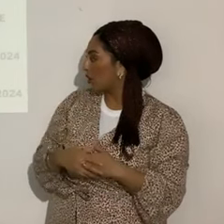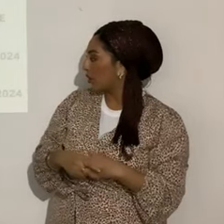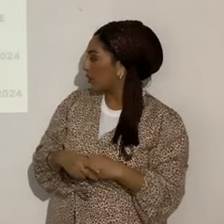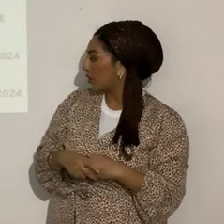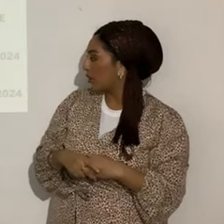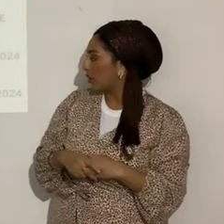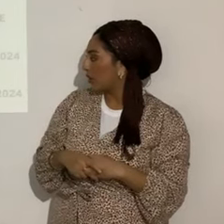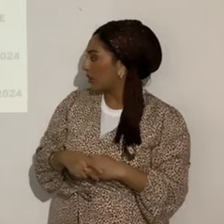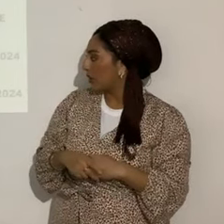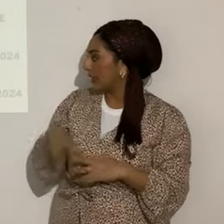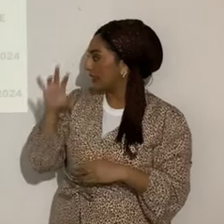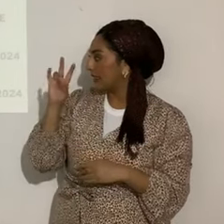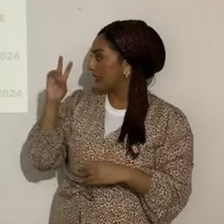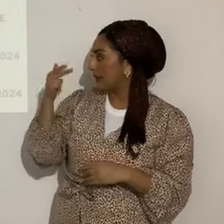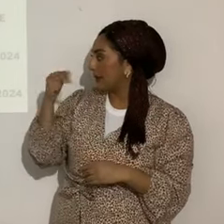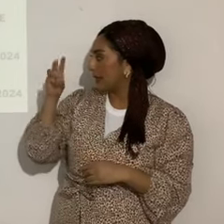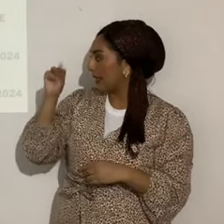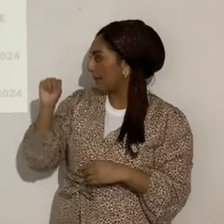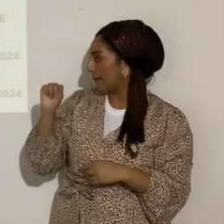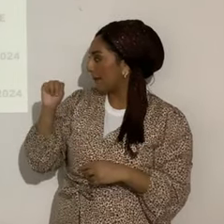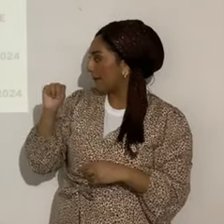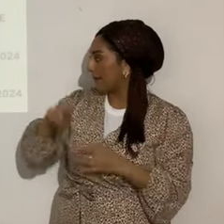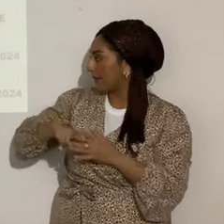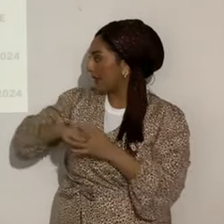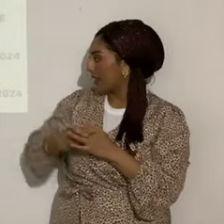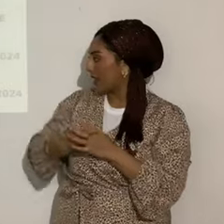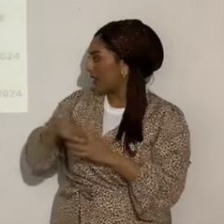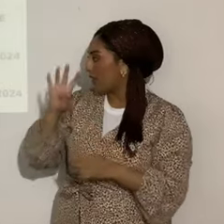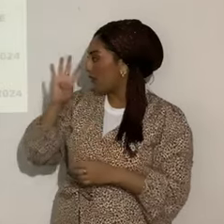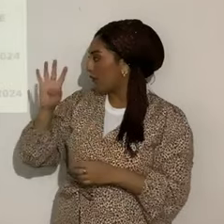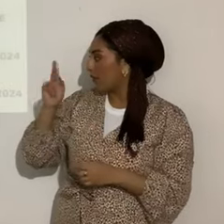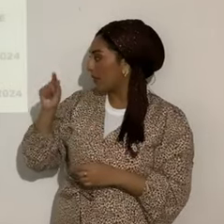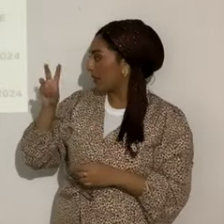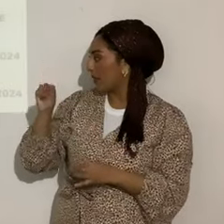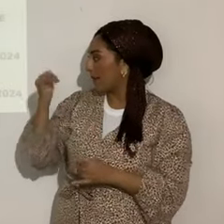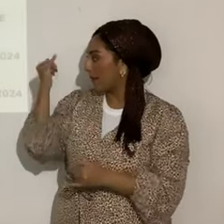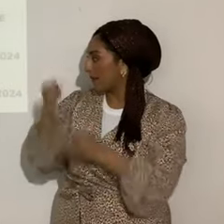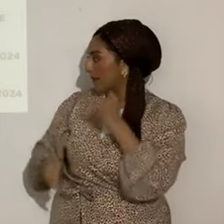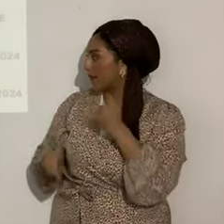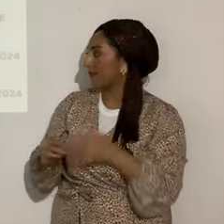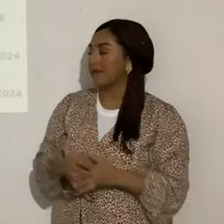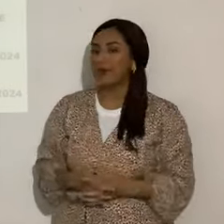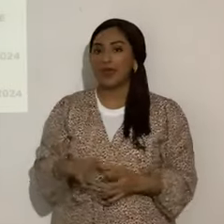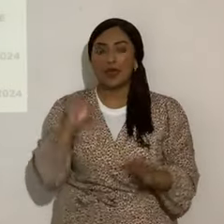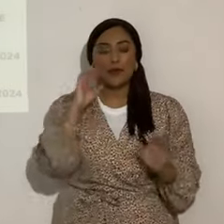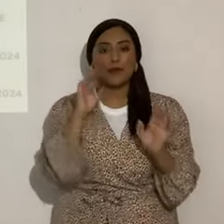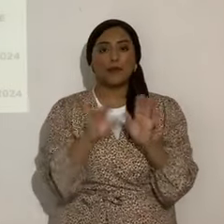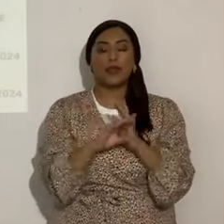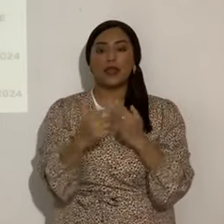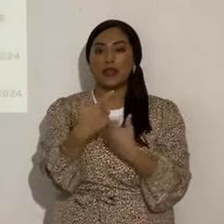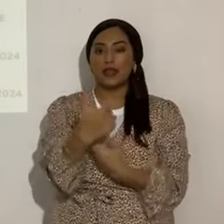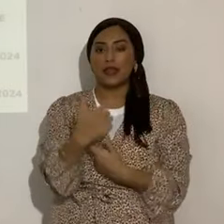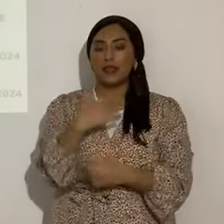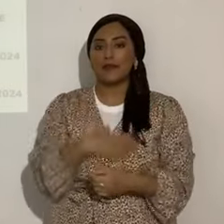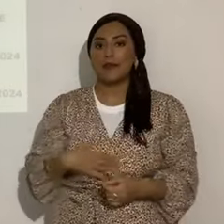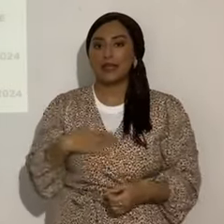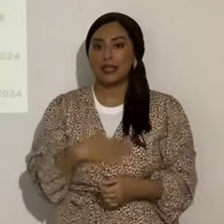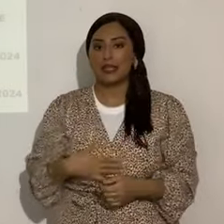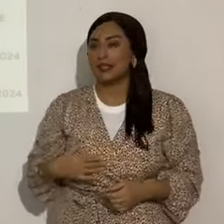A las 7 de la noche la entrega, perdón, al inicio y a las 4 de la tarde la entrega. Sáquenle una fotografía, hermanos, por favor. De acuerdo,